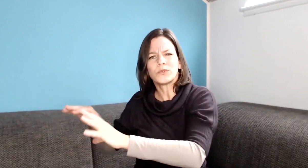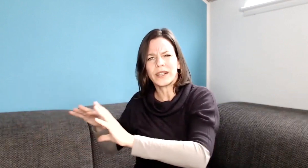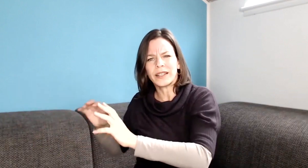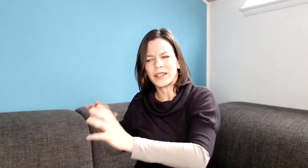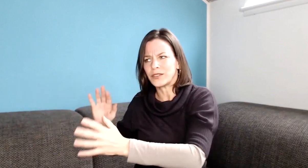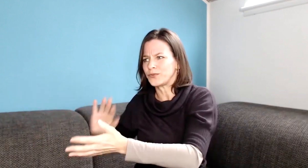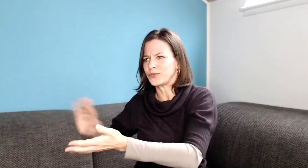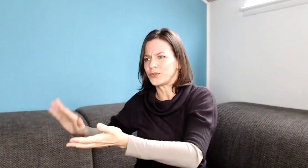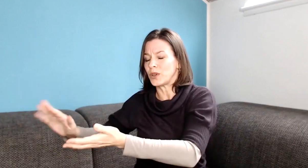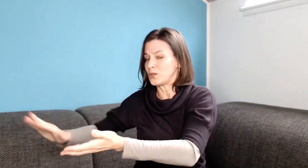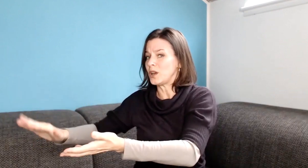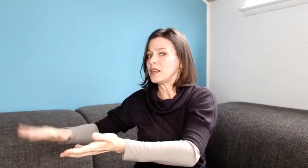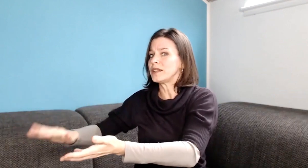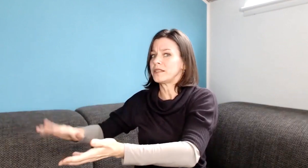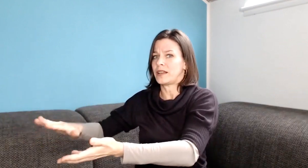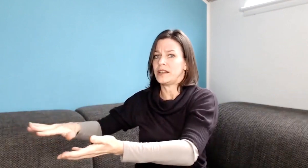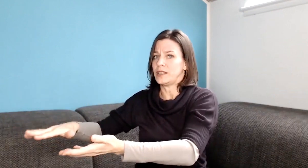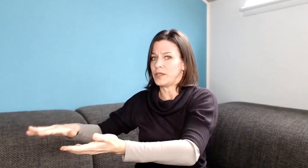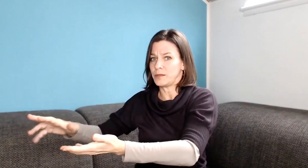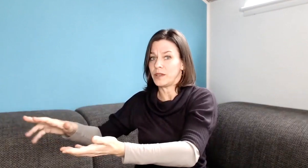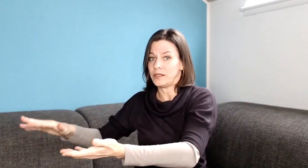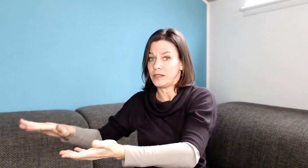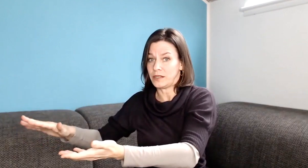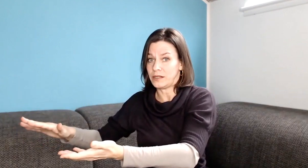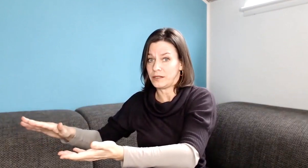zuallererst halte ich mich erstmal an die Regeln.